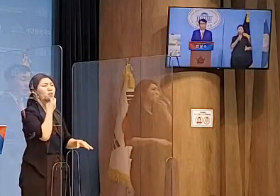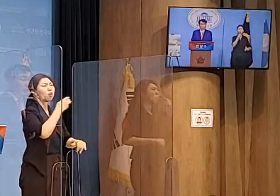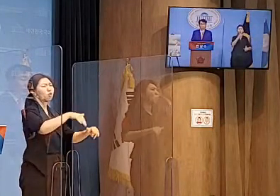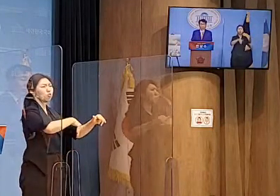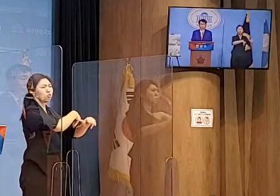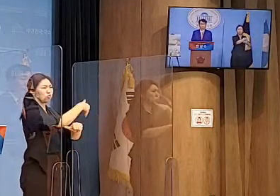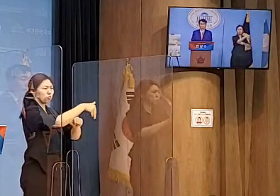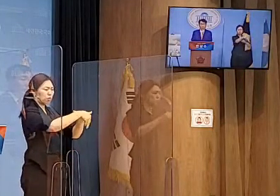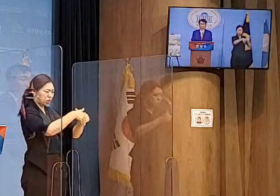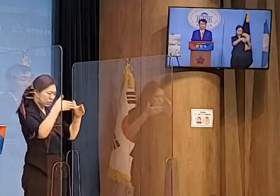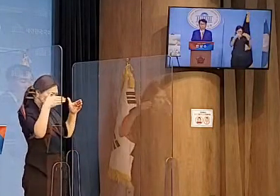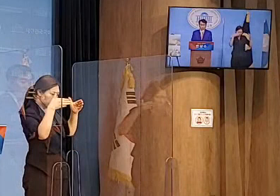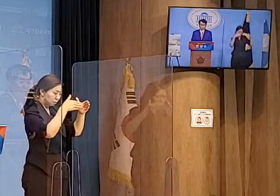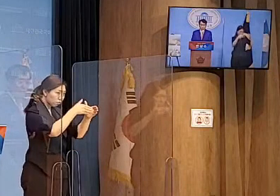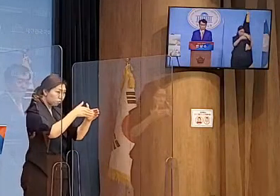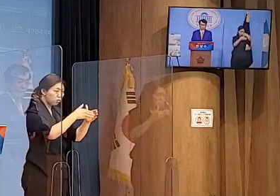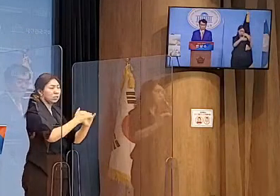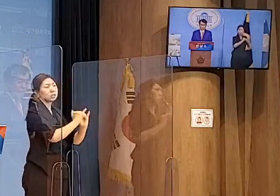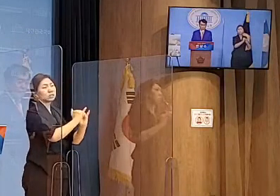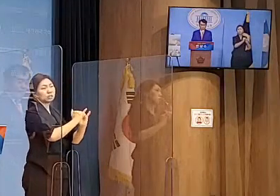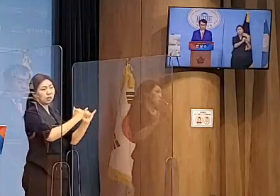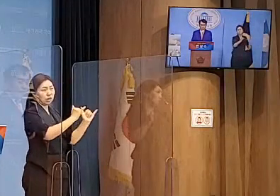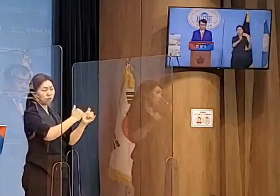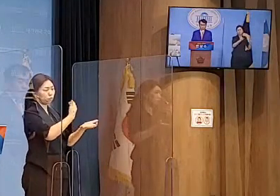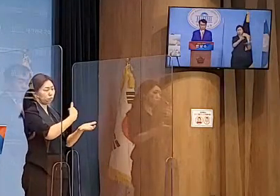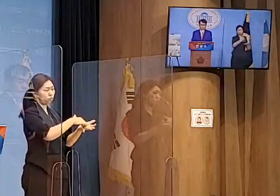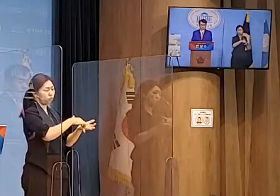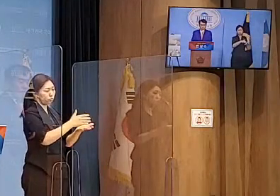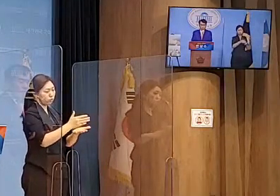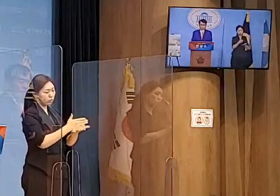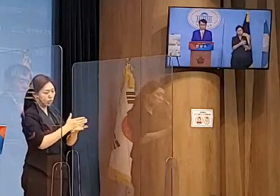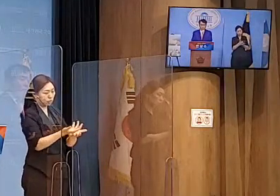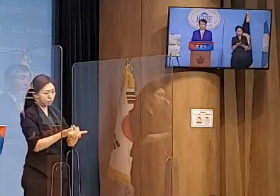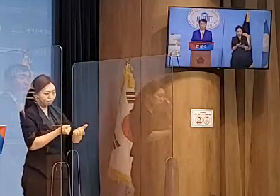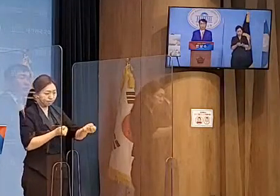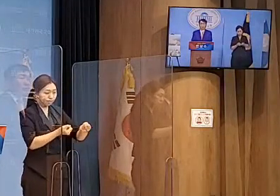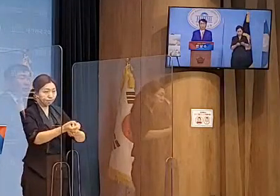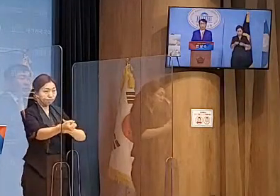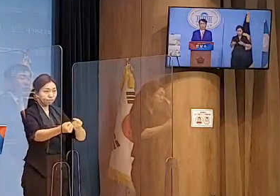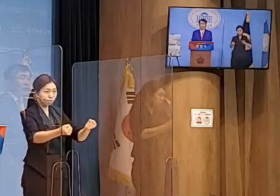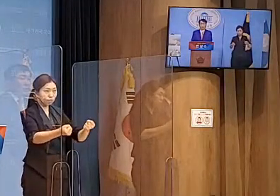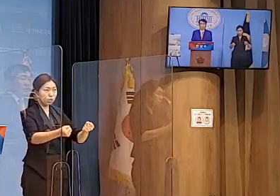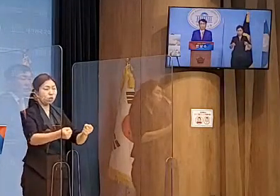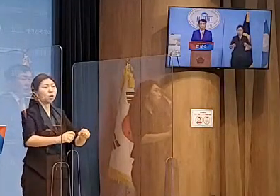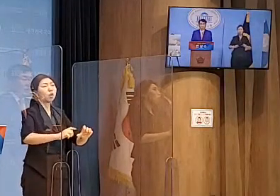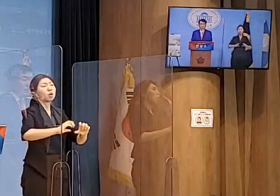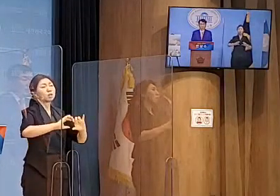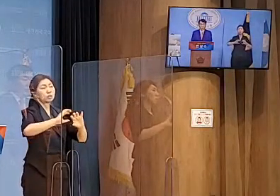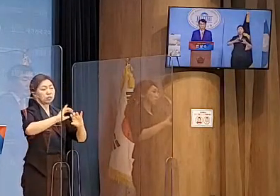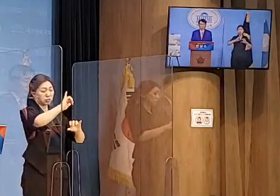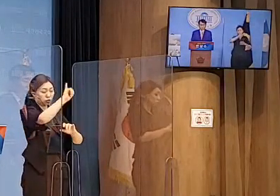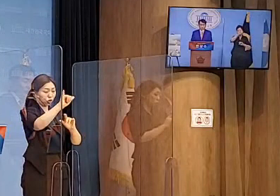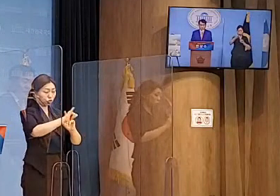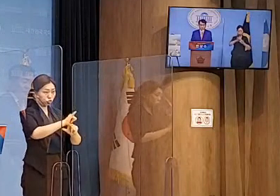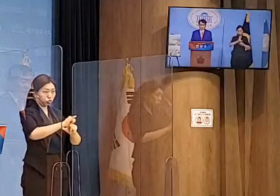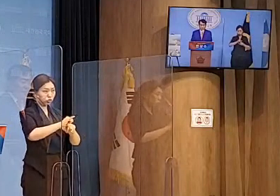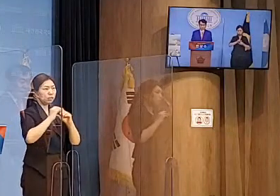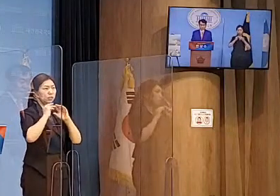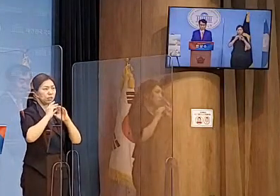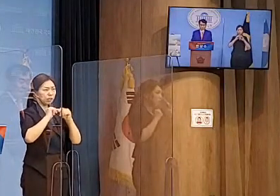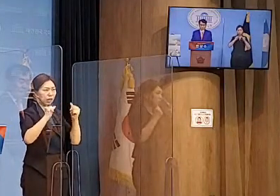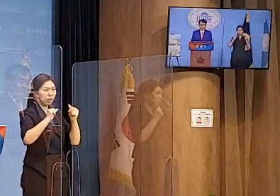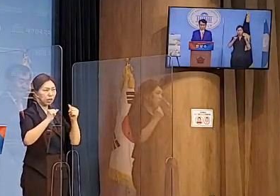인구를 분산하고 국토 균형 발전 효과를 기대할 수 있습니다.